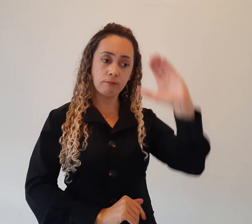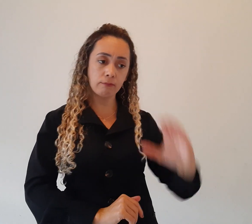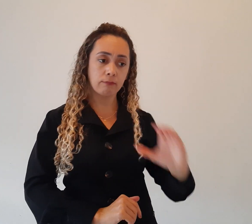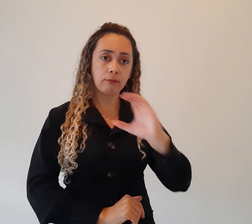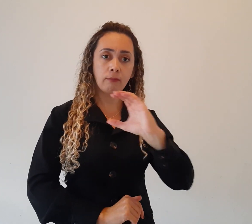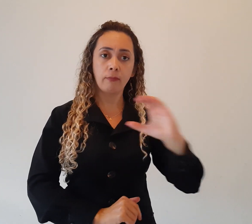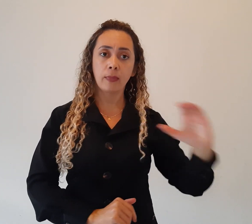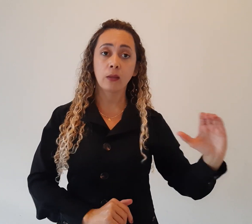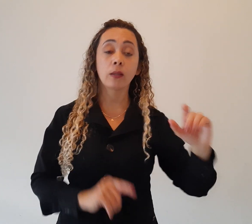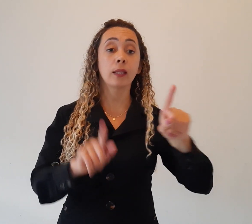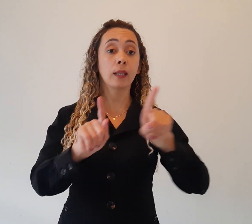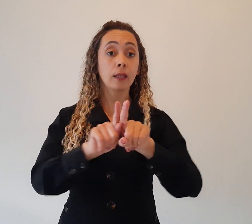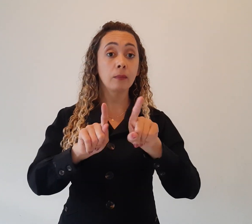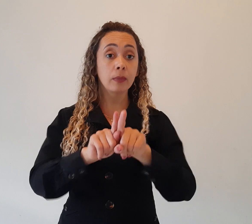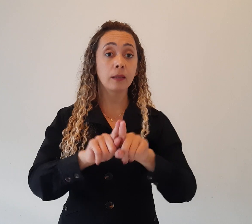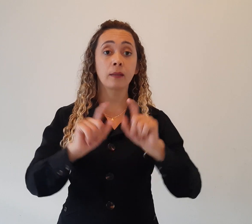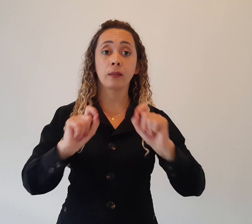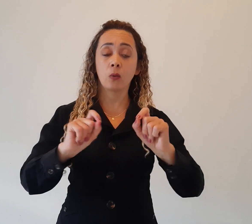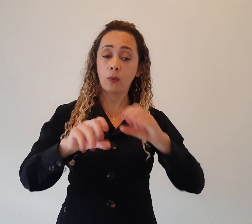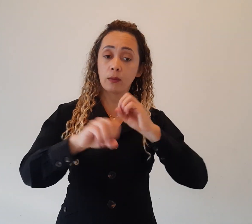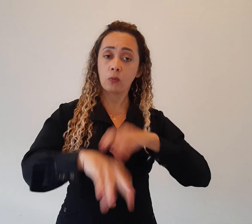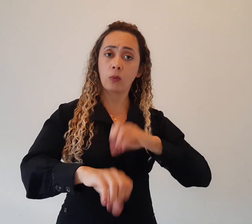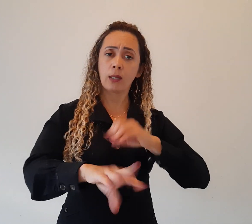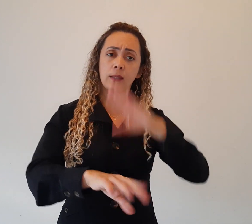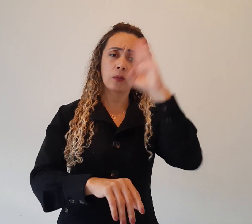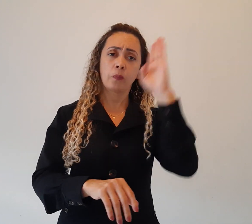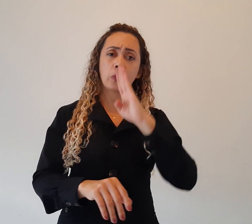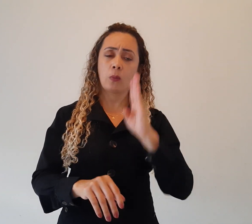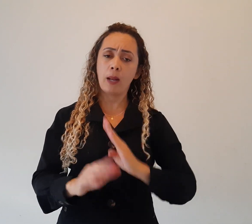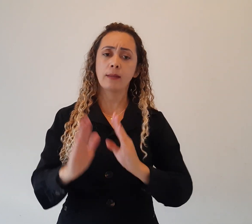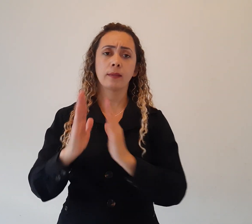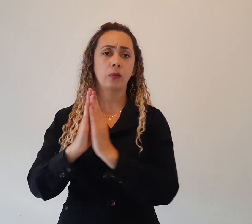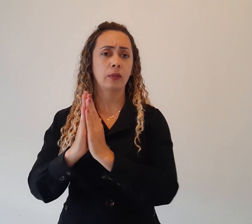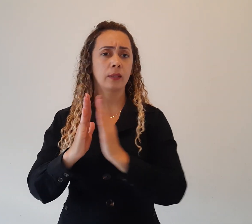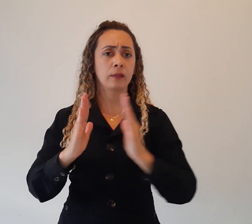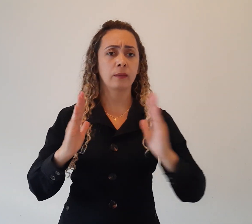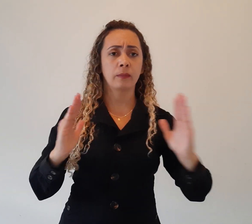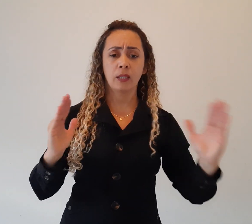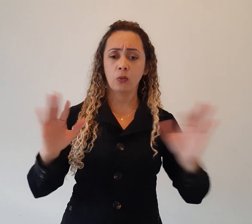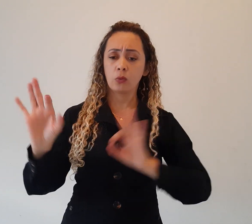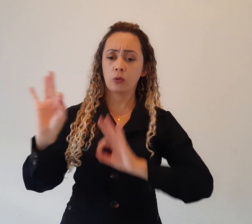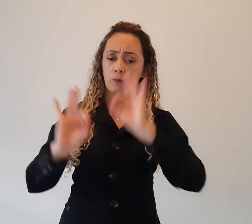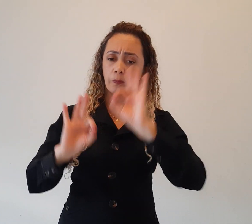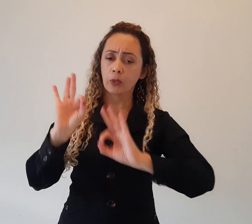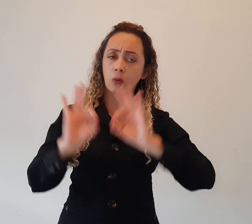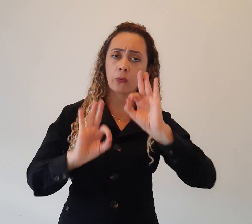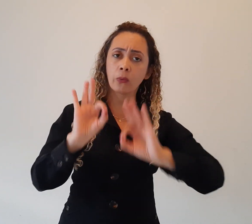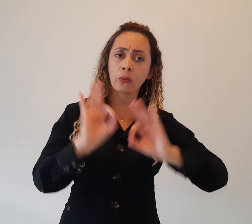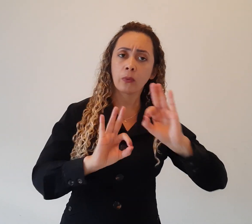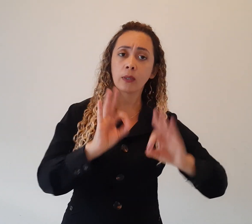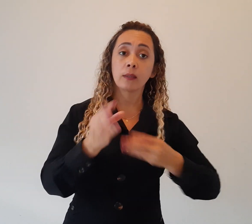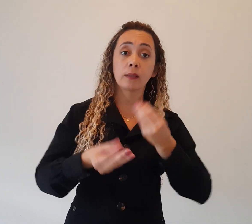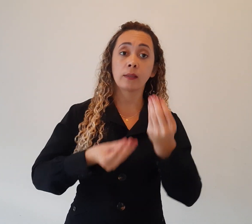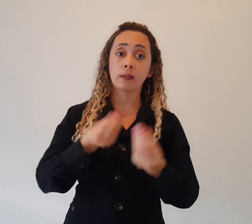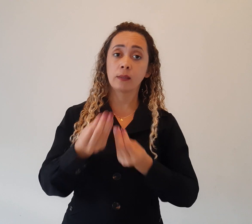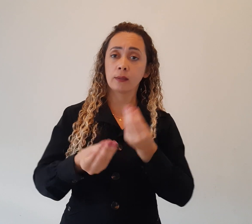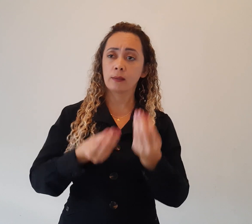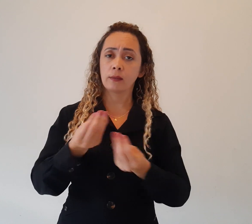ver como a educação do Brasil, nesse período, ela se forma separando os de baixo e os do alto.